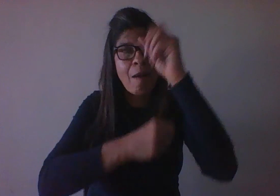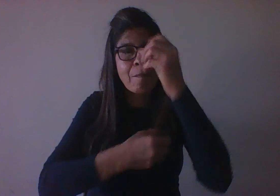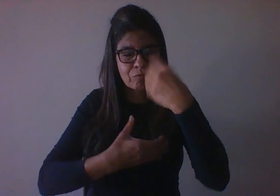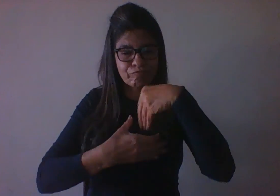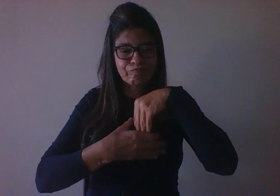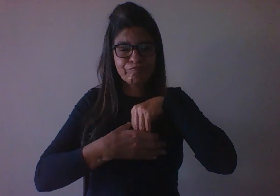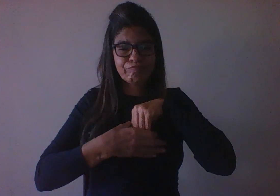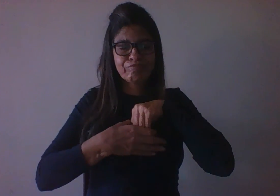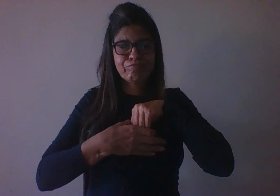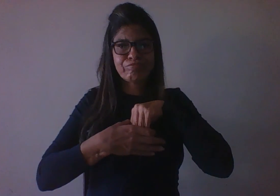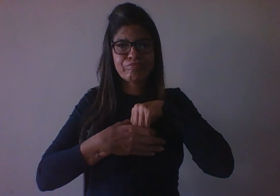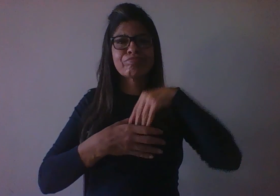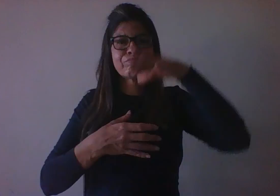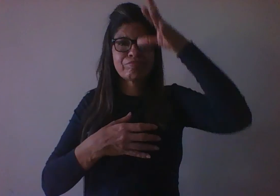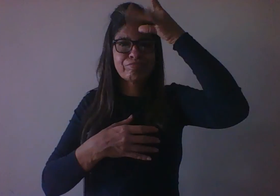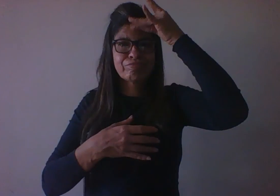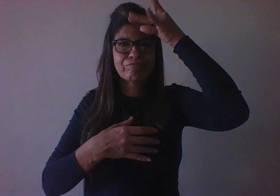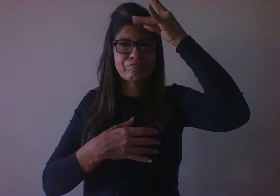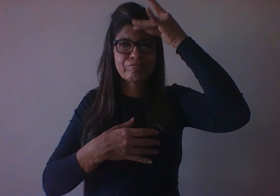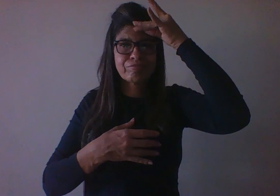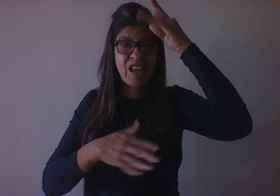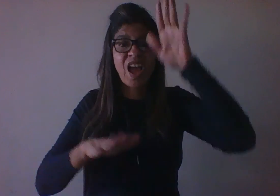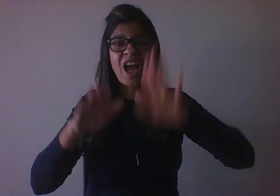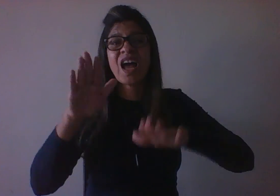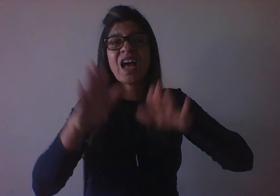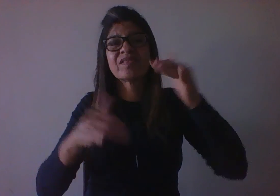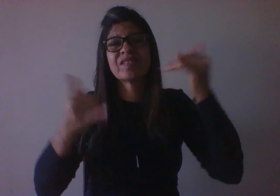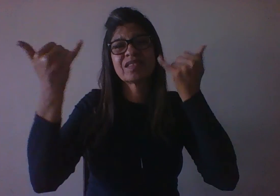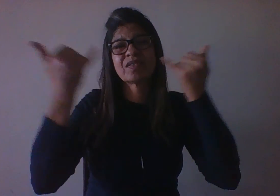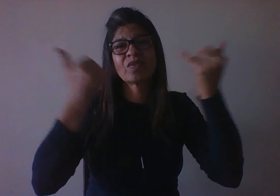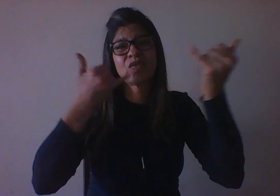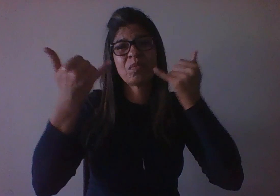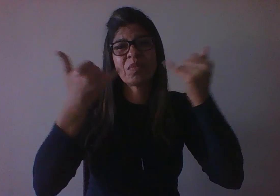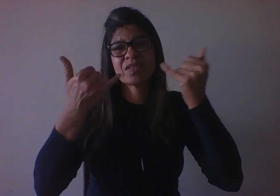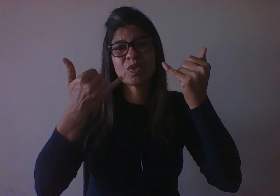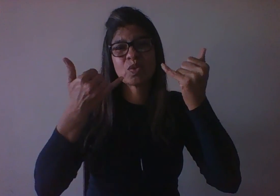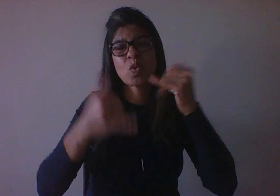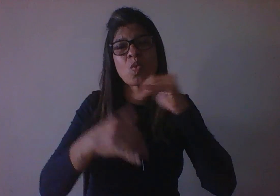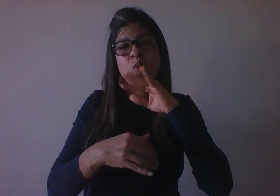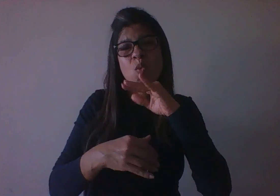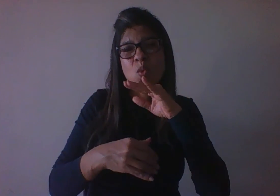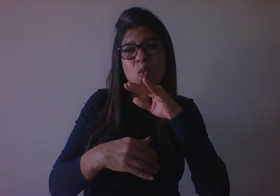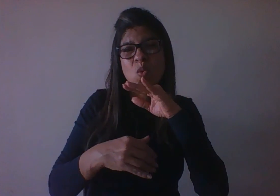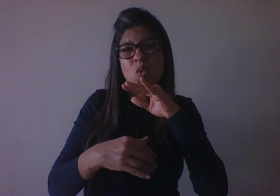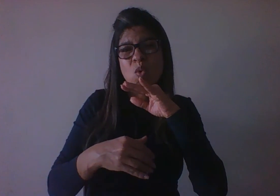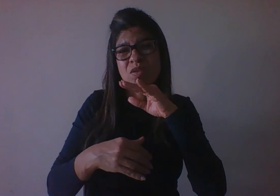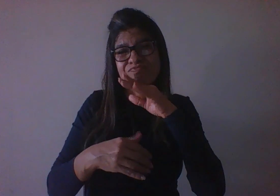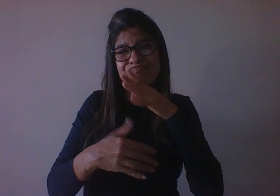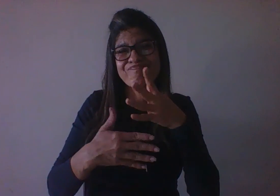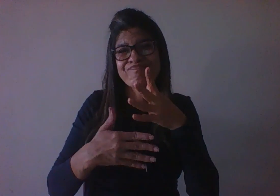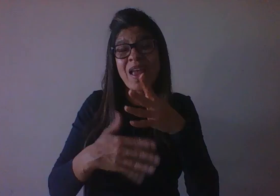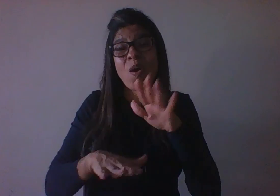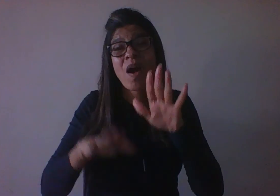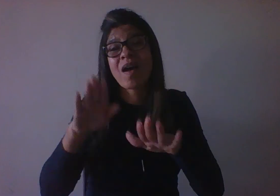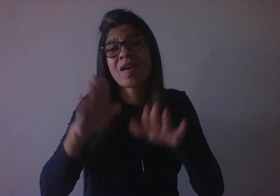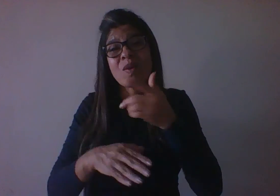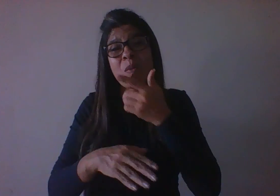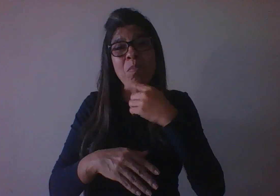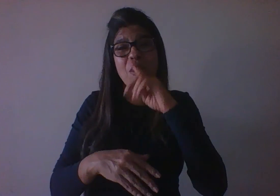nem sempre isso são informações corretas ou adequadas ou as desejadas pelos pais. Os pais operam, por